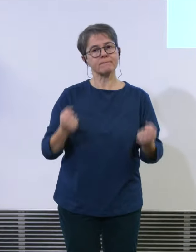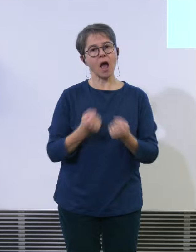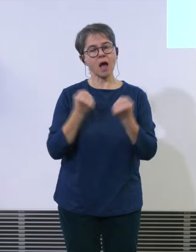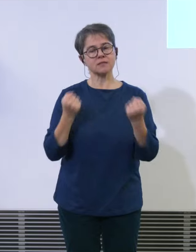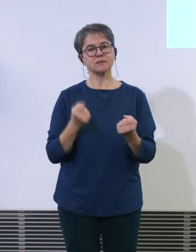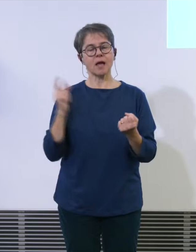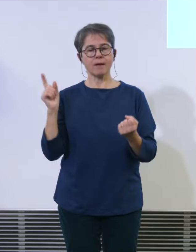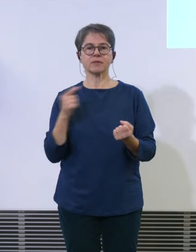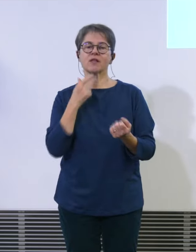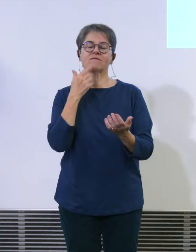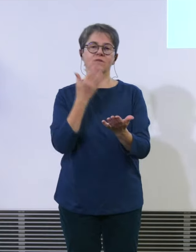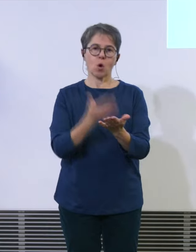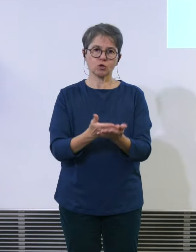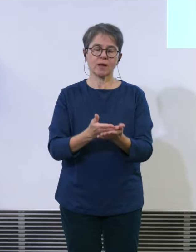28 um 32